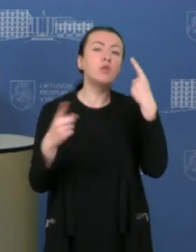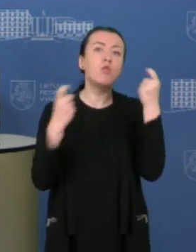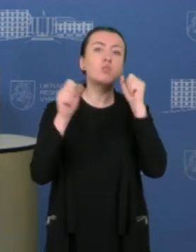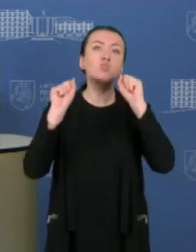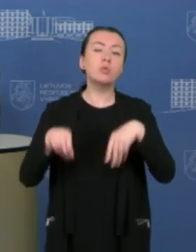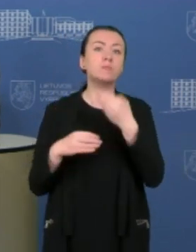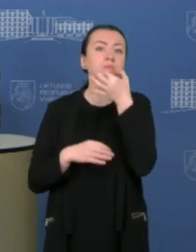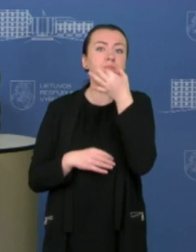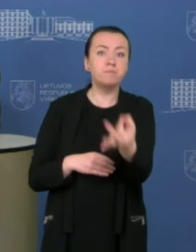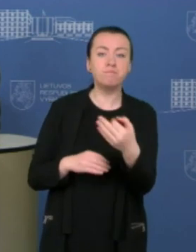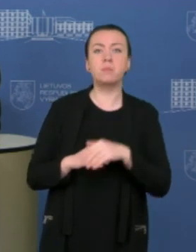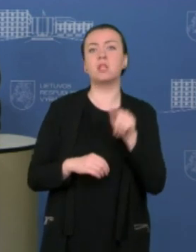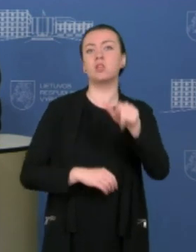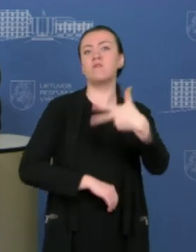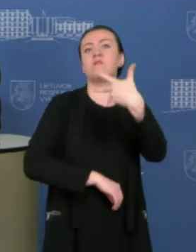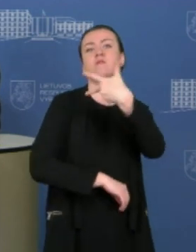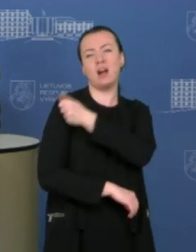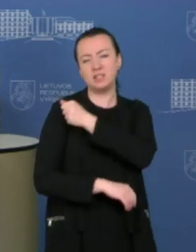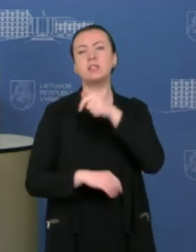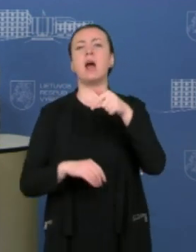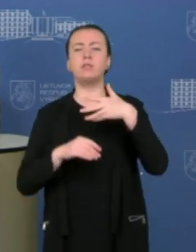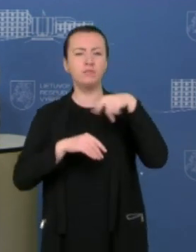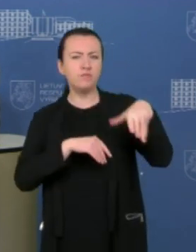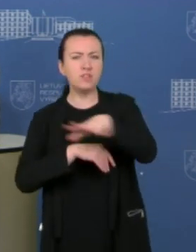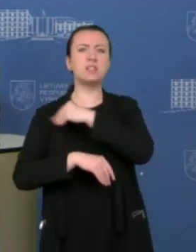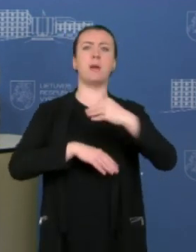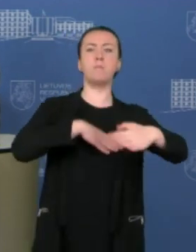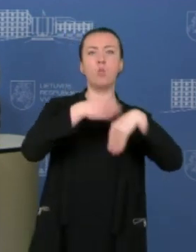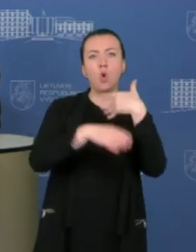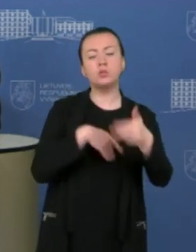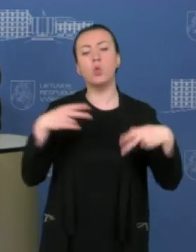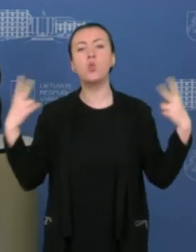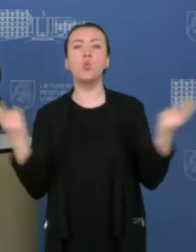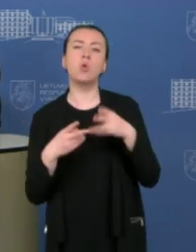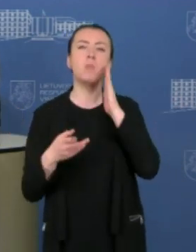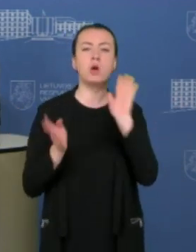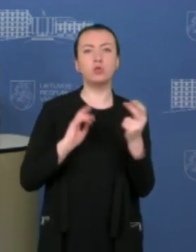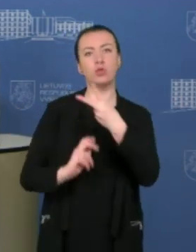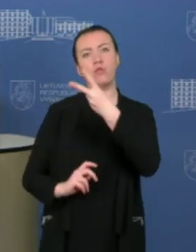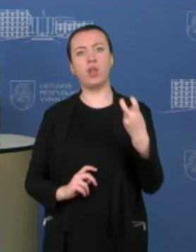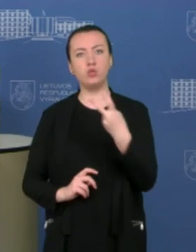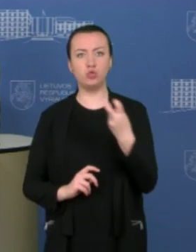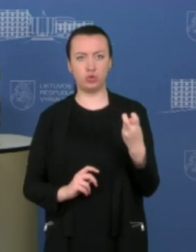pačiam šitam vakcinavimo visam procesui reikėjo apie 200